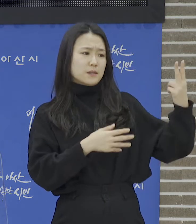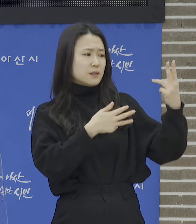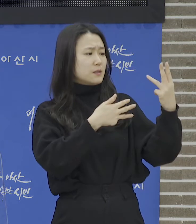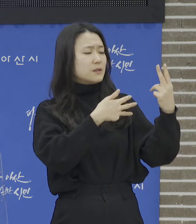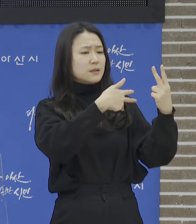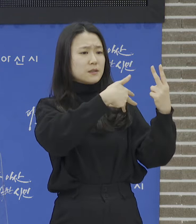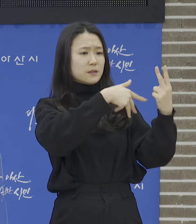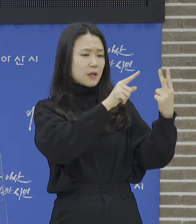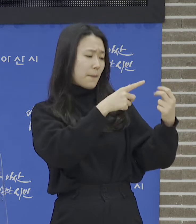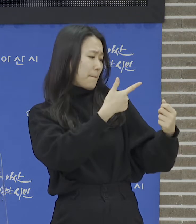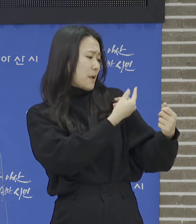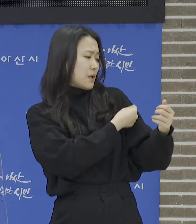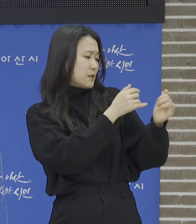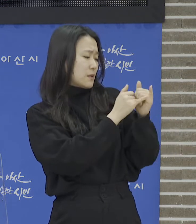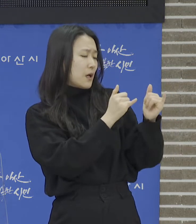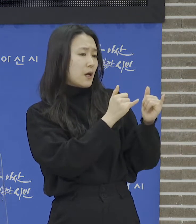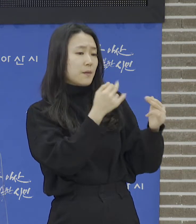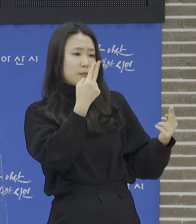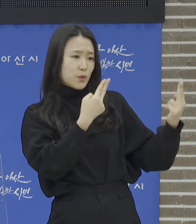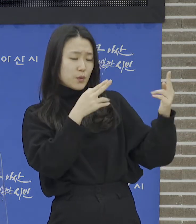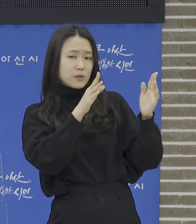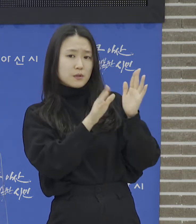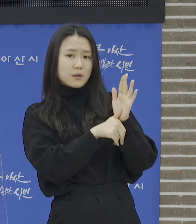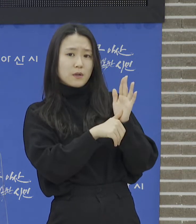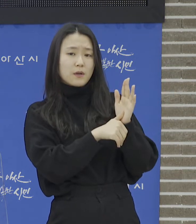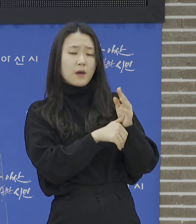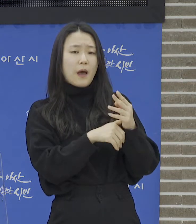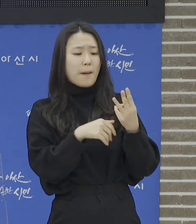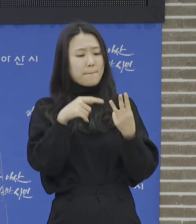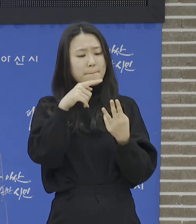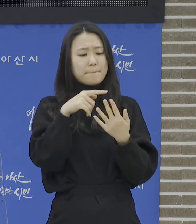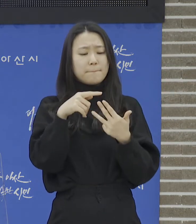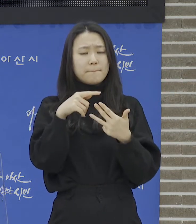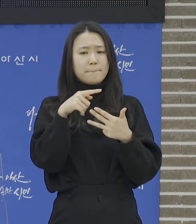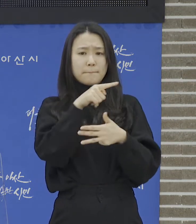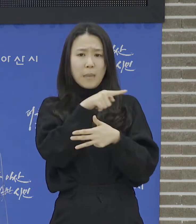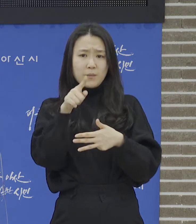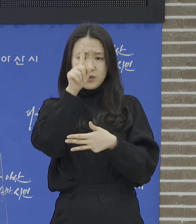8분의 1 정도로 확진 환자 비율이 낮습니다.